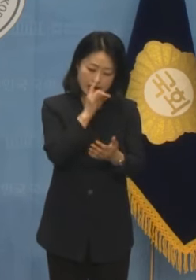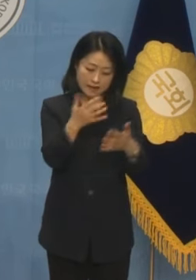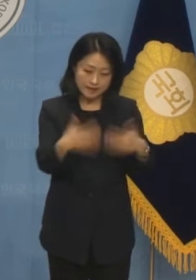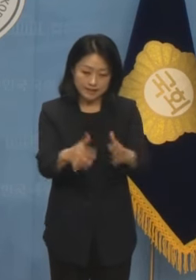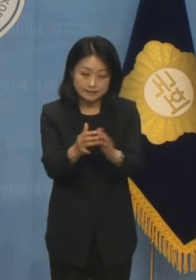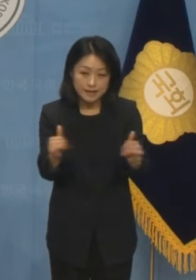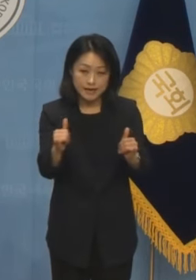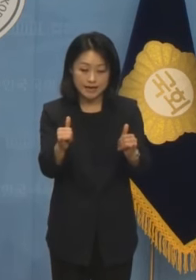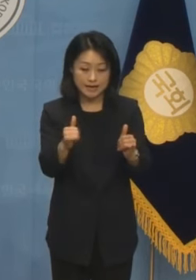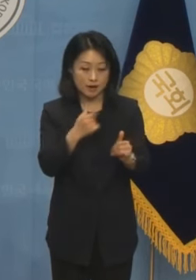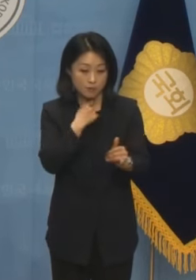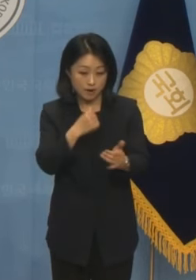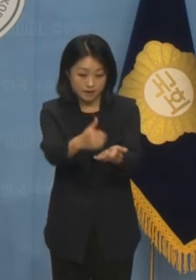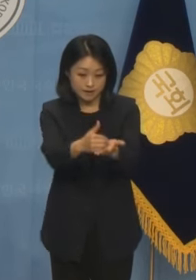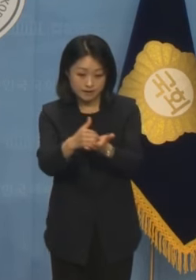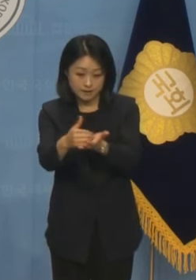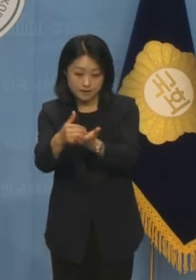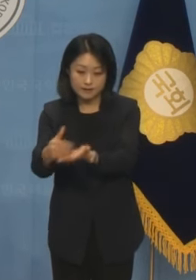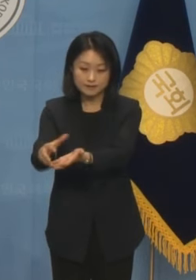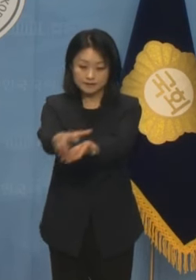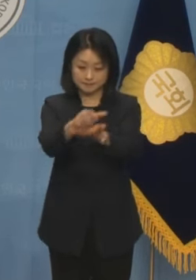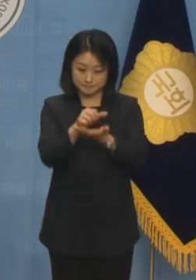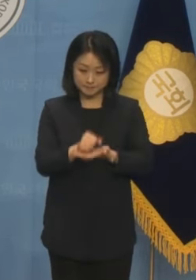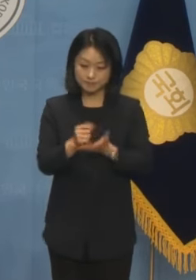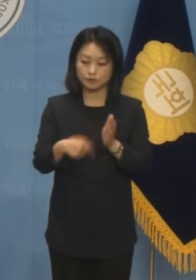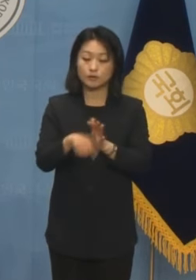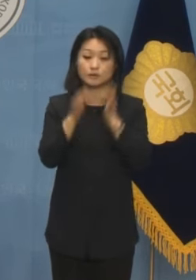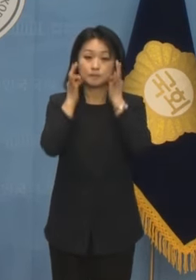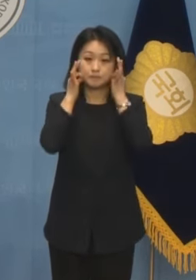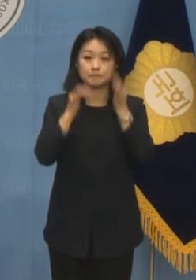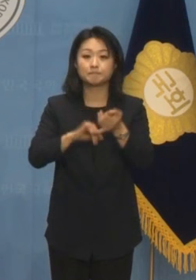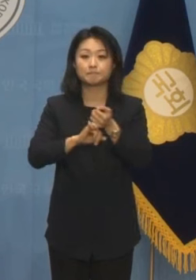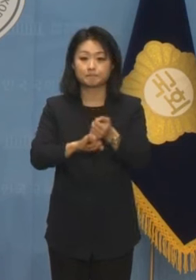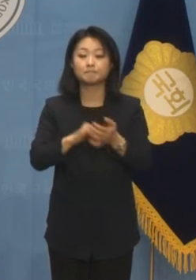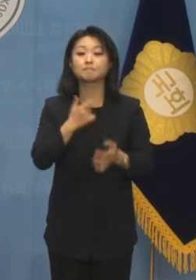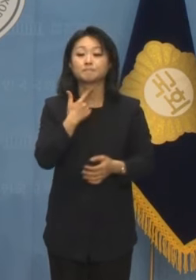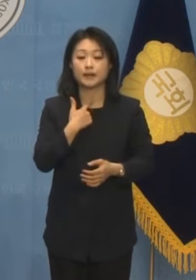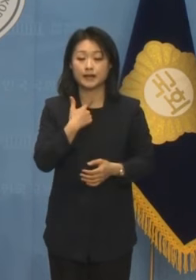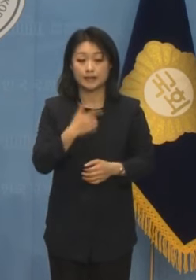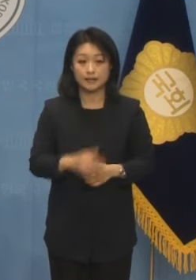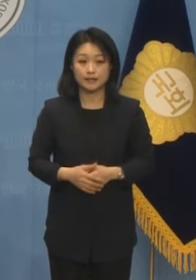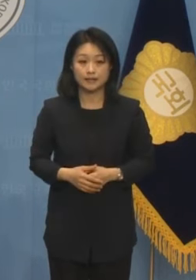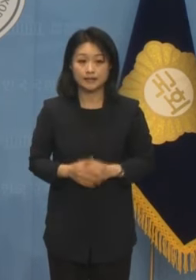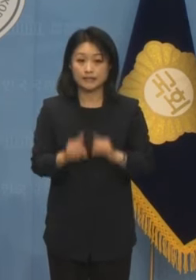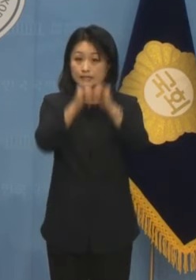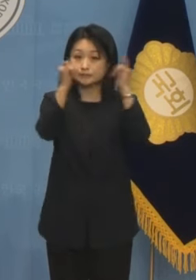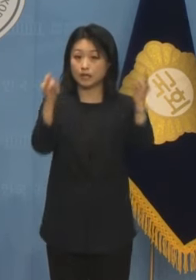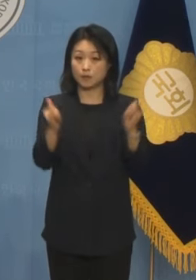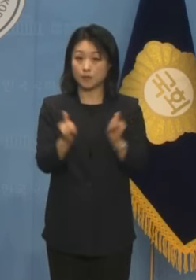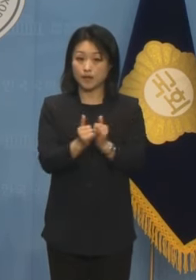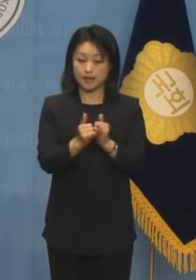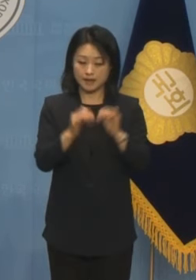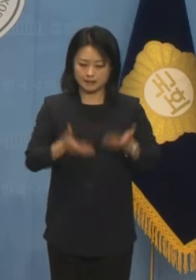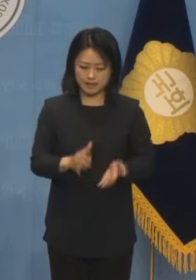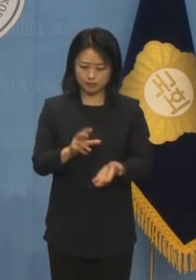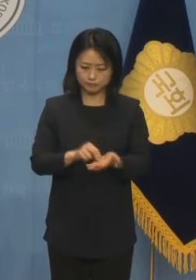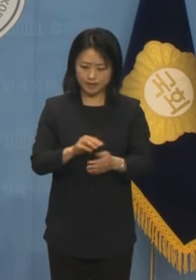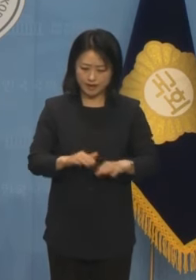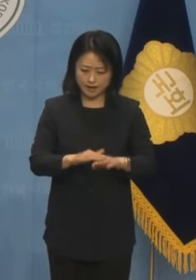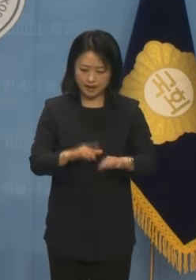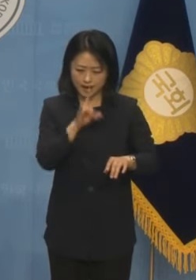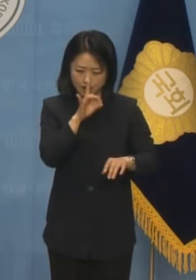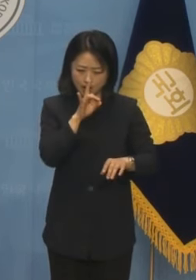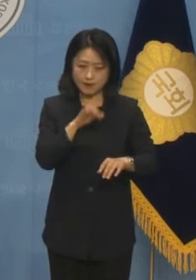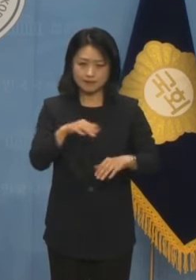기울어진 운동장을 바로잡기 위해 노력해왔습니다. 우리 사회가 마주하고 있는 저출생, 불평등